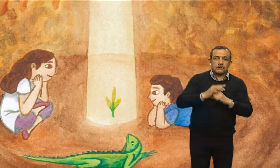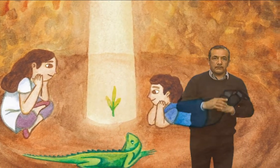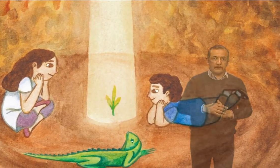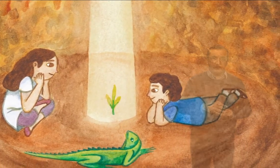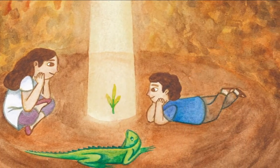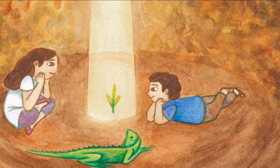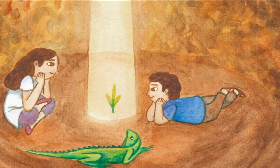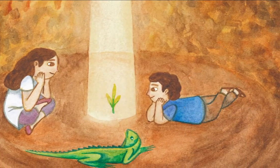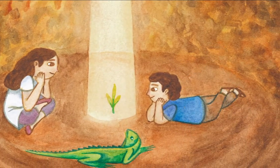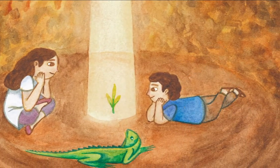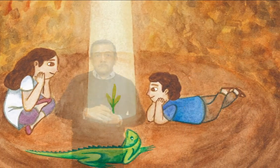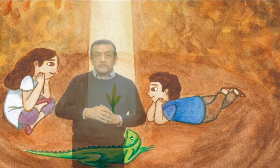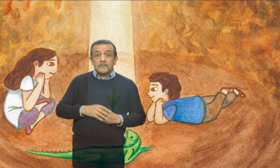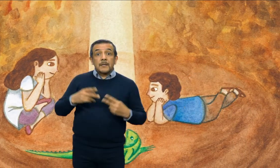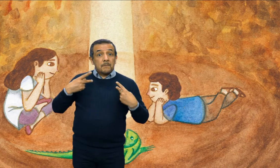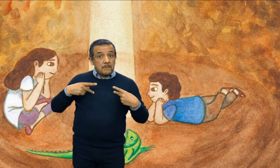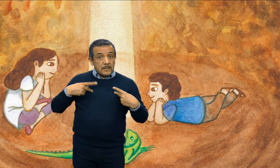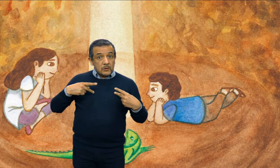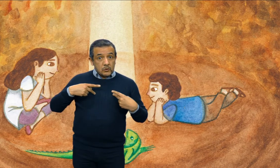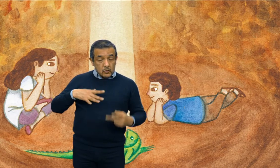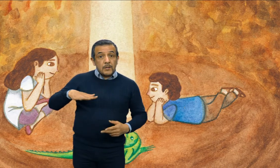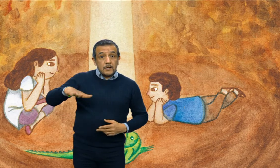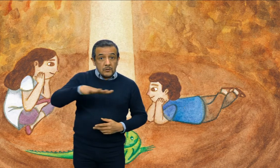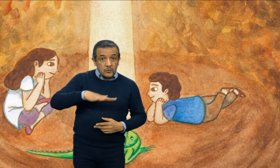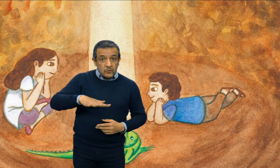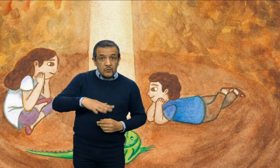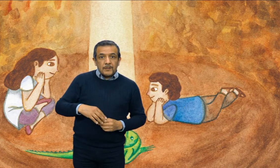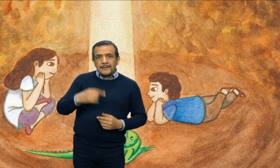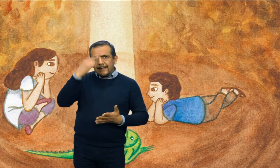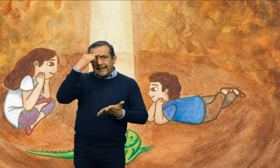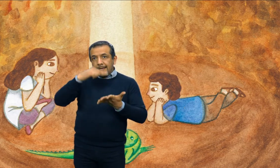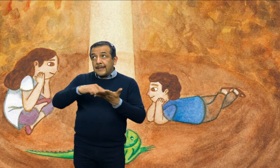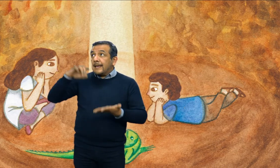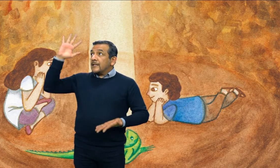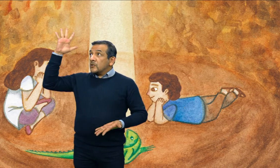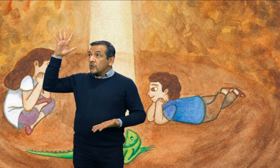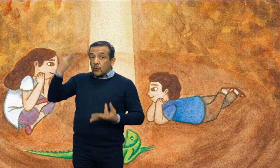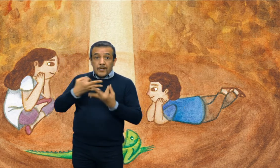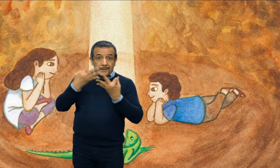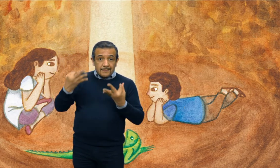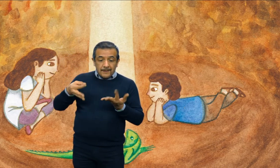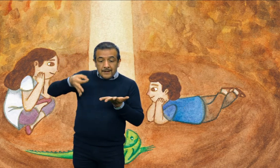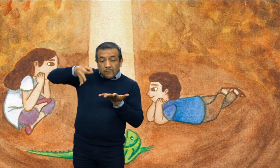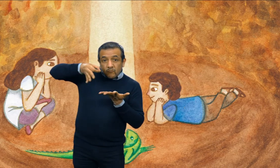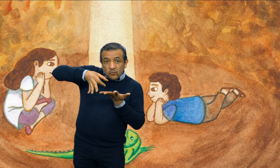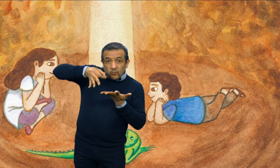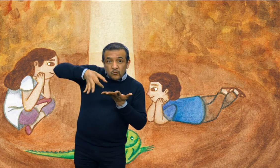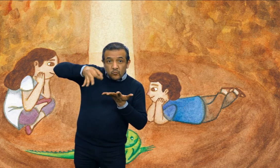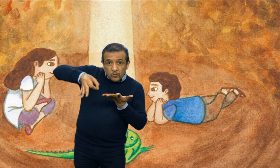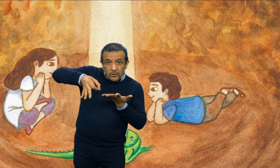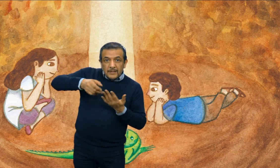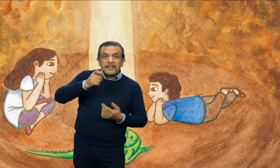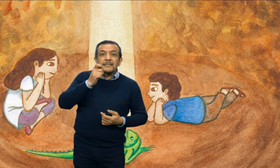Los Xochicalcas creían que se trataba del sol, que fecundaba la tierra e indicaba la mejor época para sembrar.